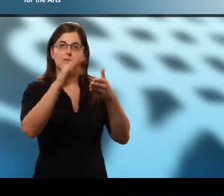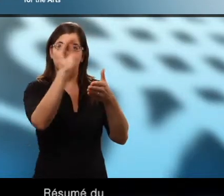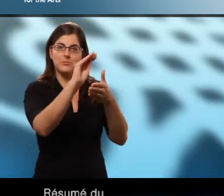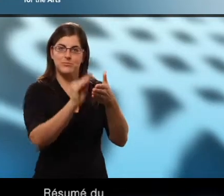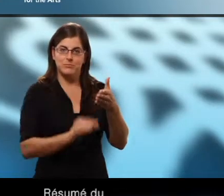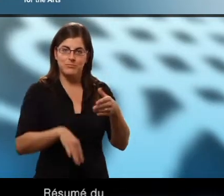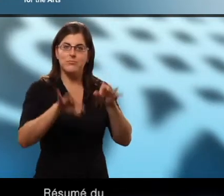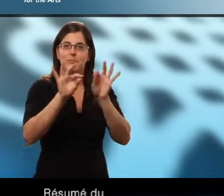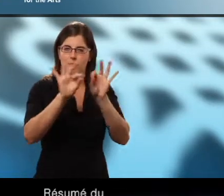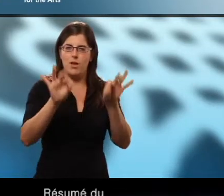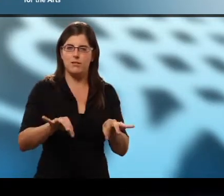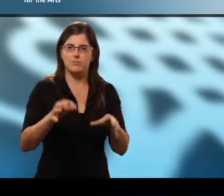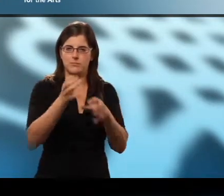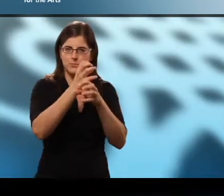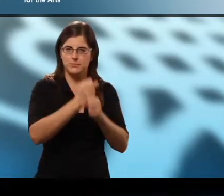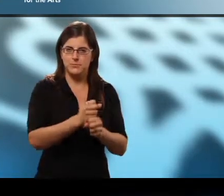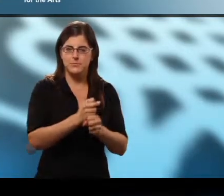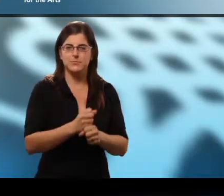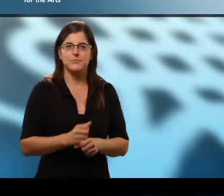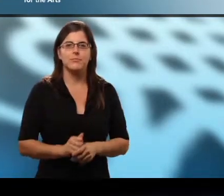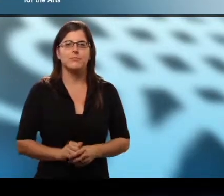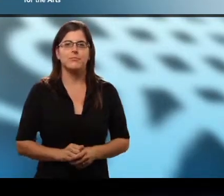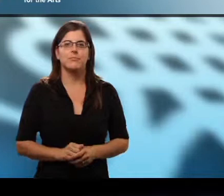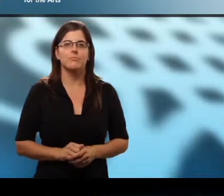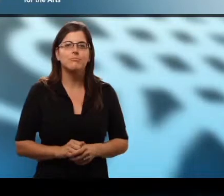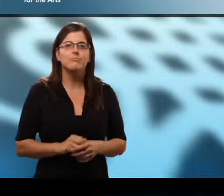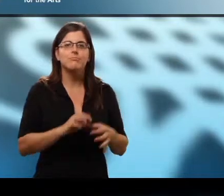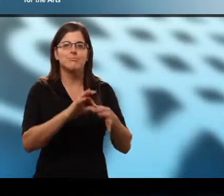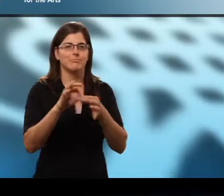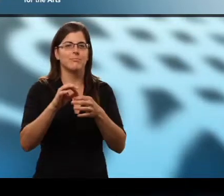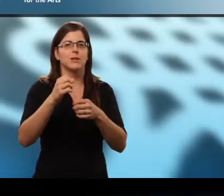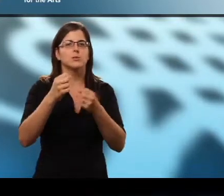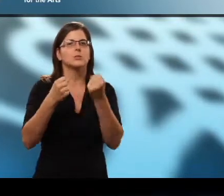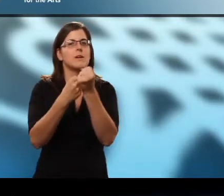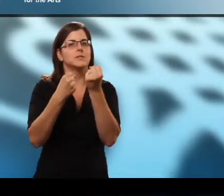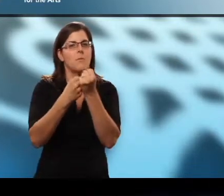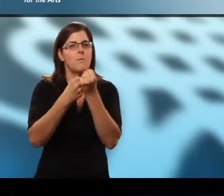Résumé du formulaire de demande Subvention de projet